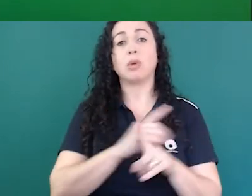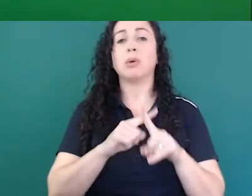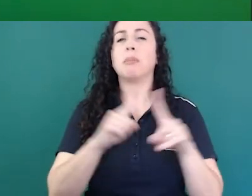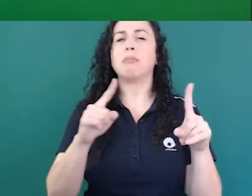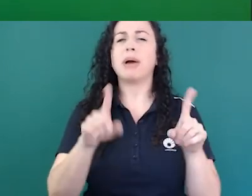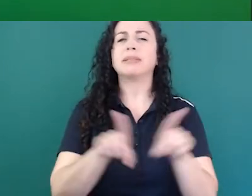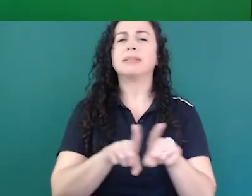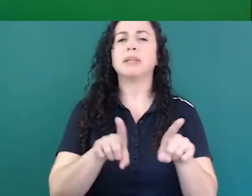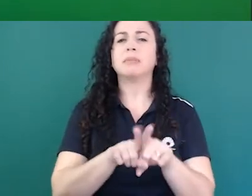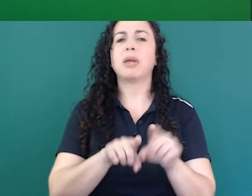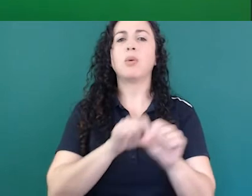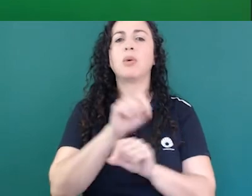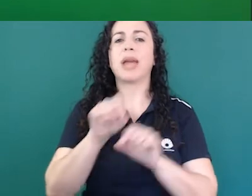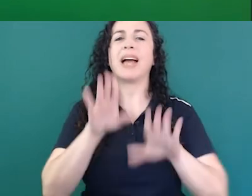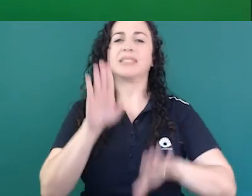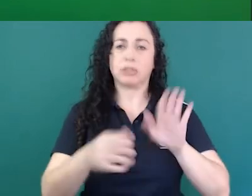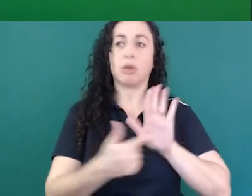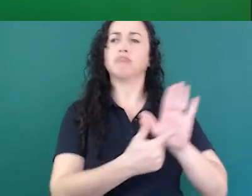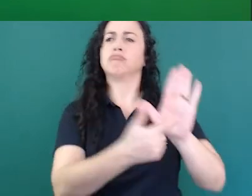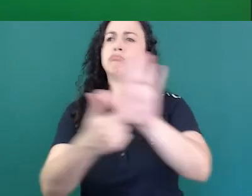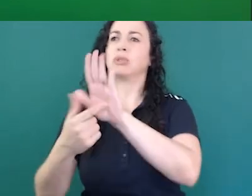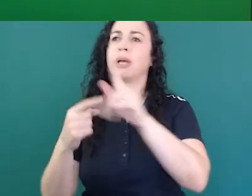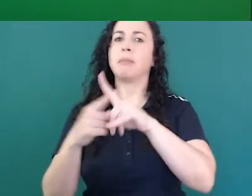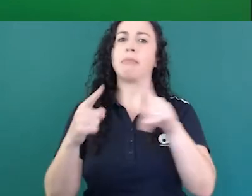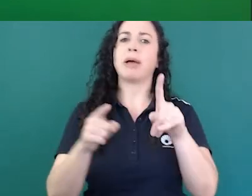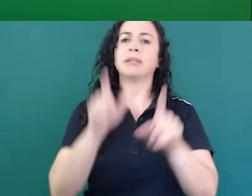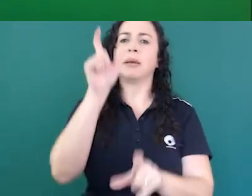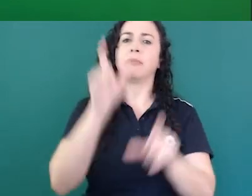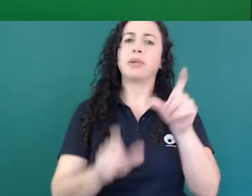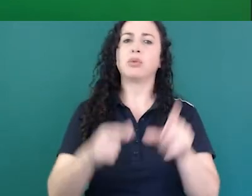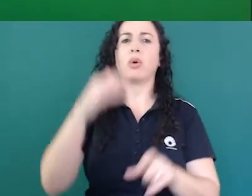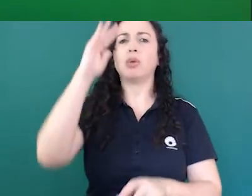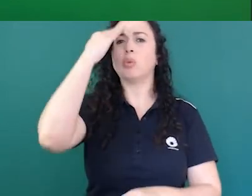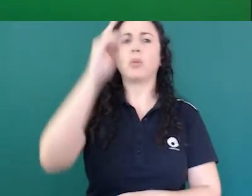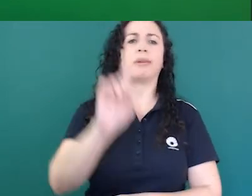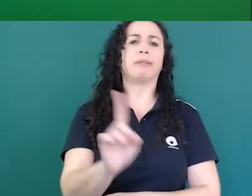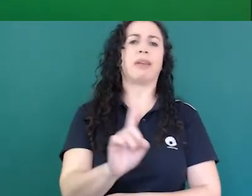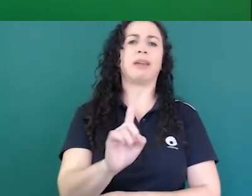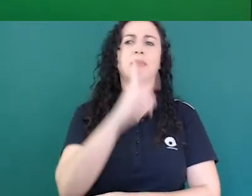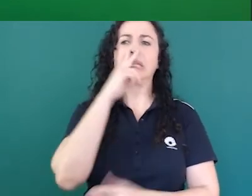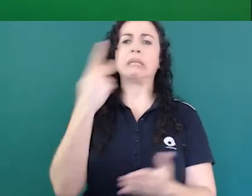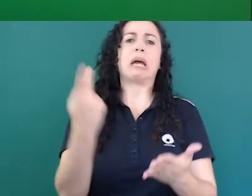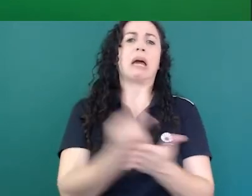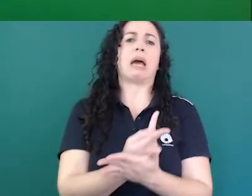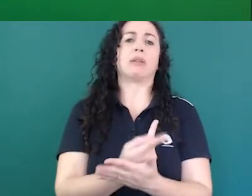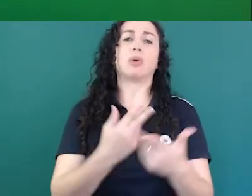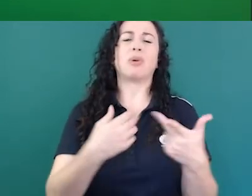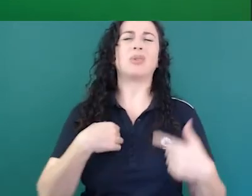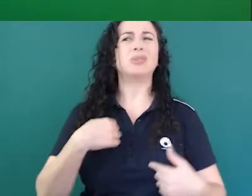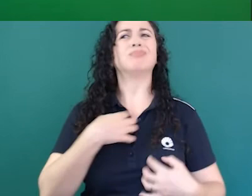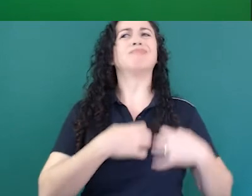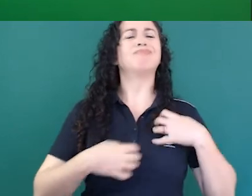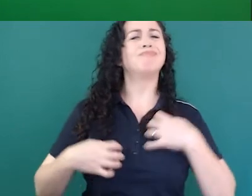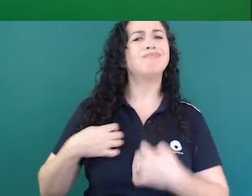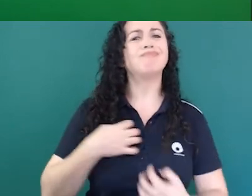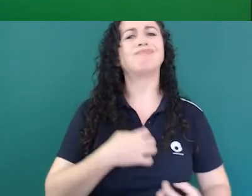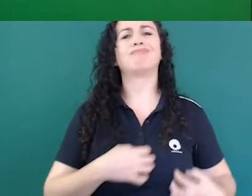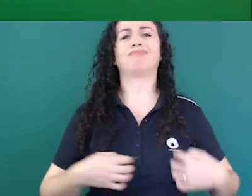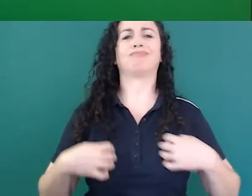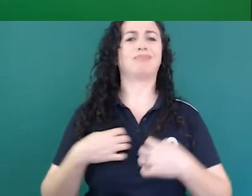comunidade certo? e essa é uma coisa que me incomoda você vender que aquilo faz